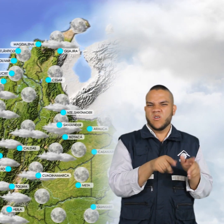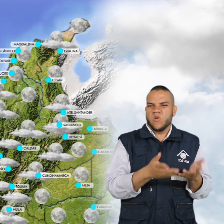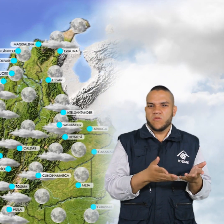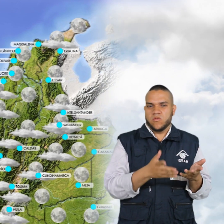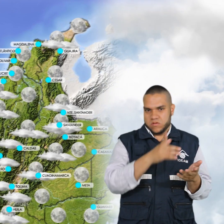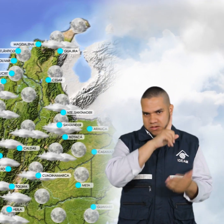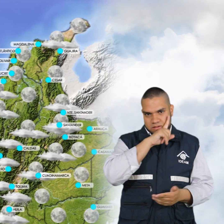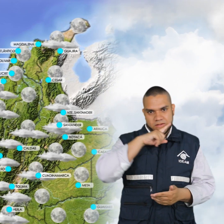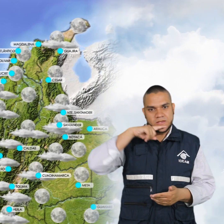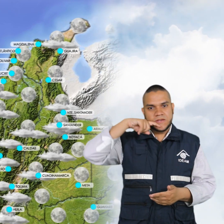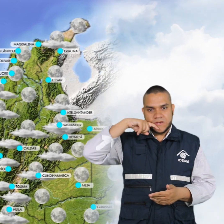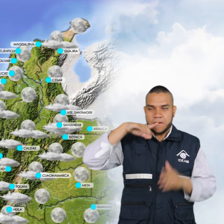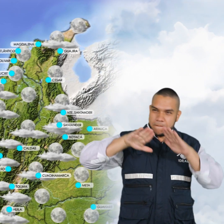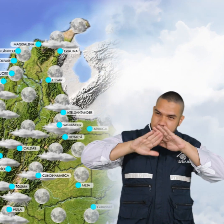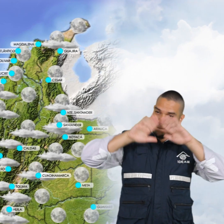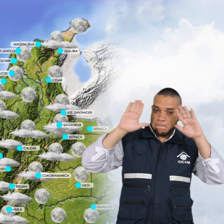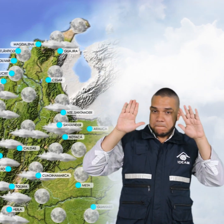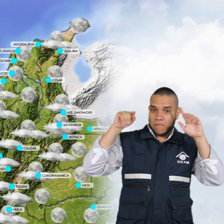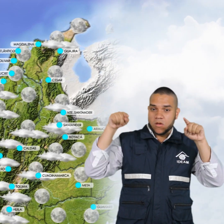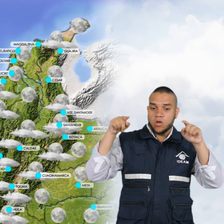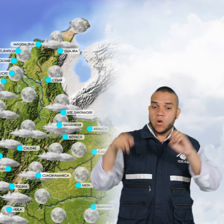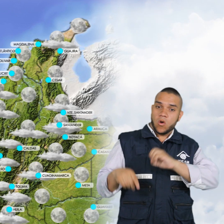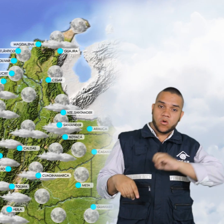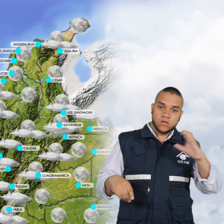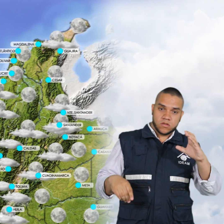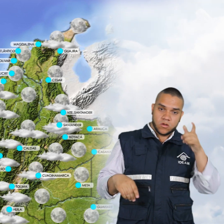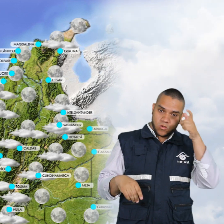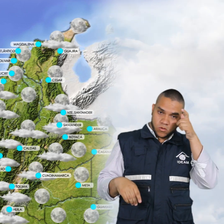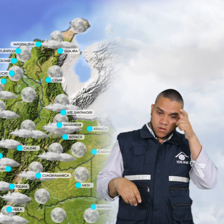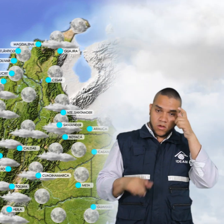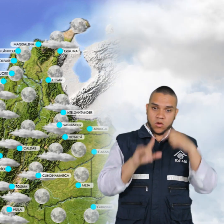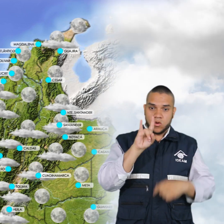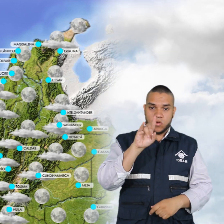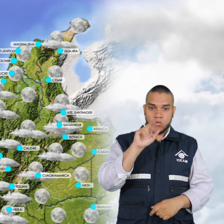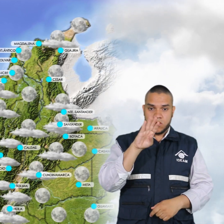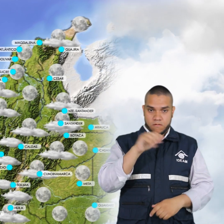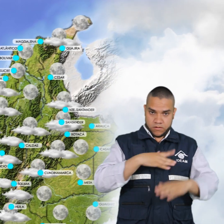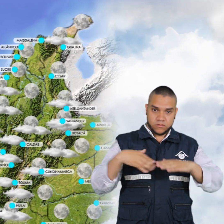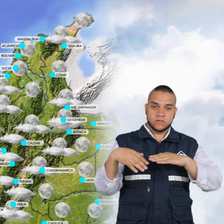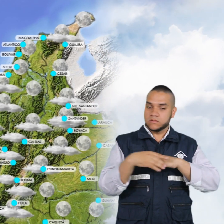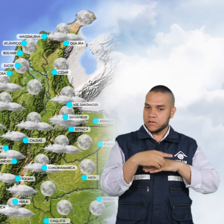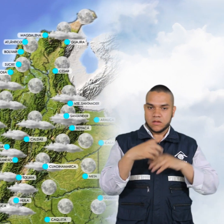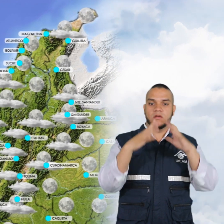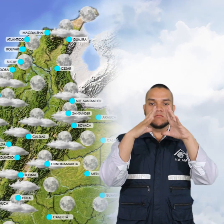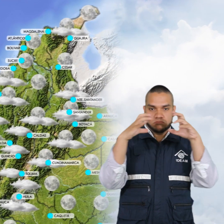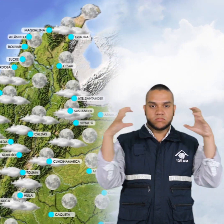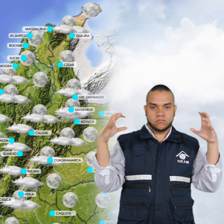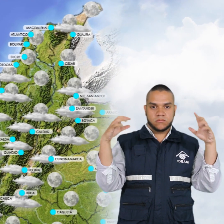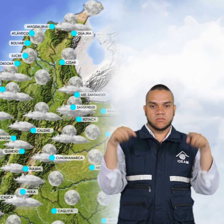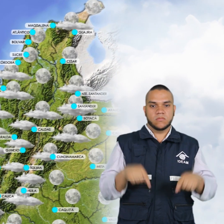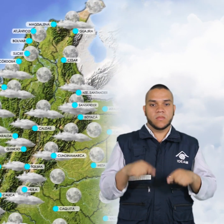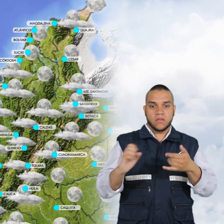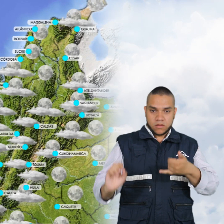predominio de tiempo seco con cielo despejado, salvo al occidente de Córdoba y Golfo de Brava, donde presentará nubosidad moderada. Para la región del